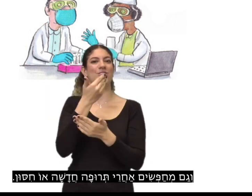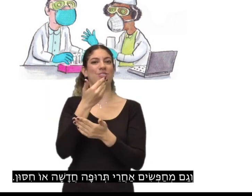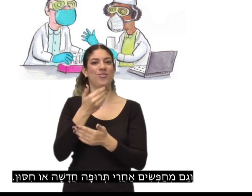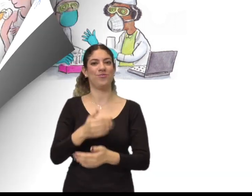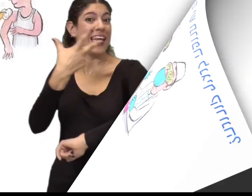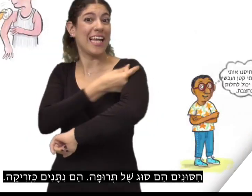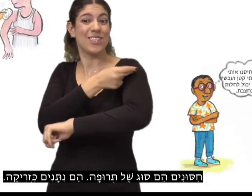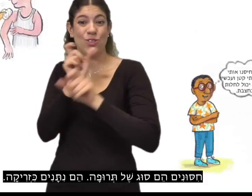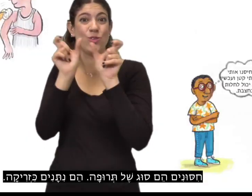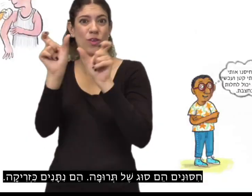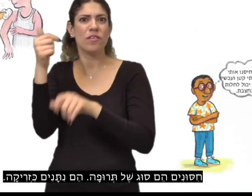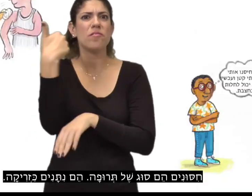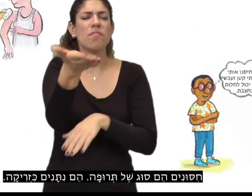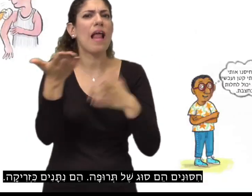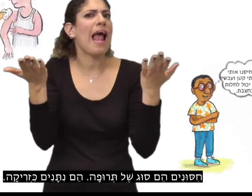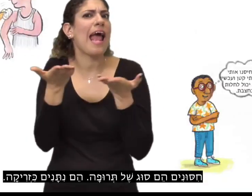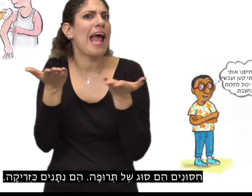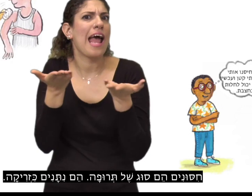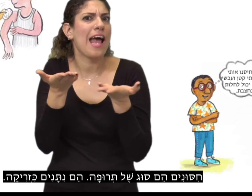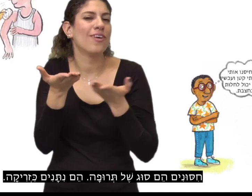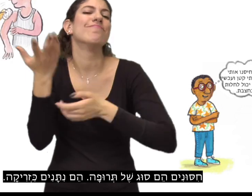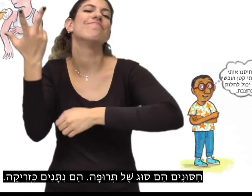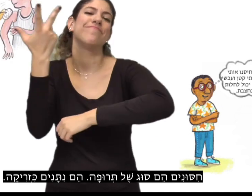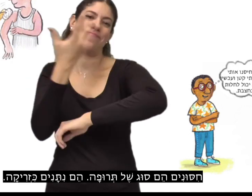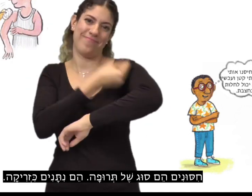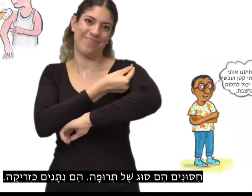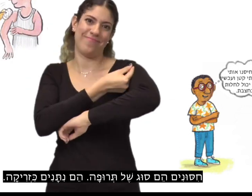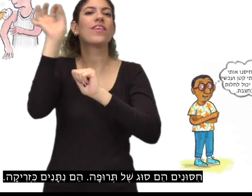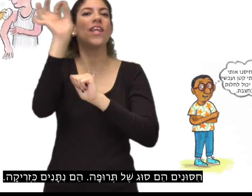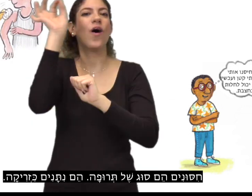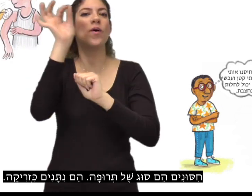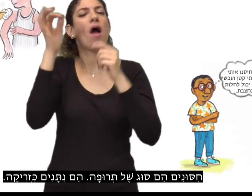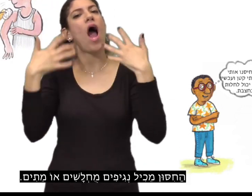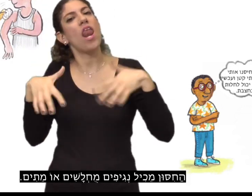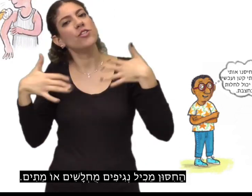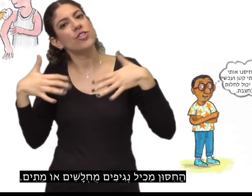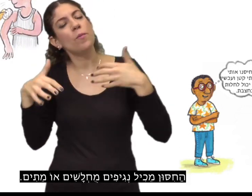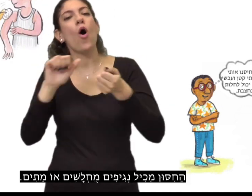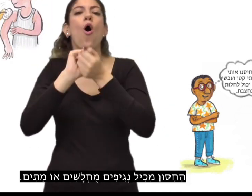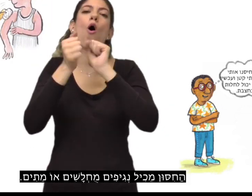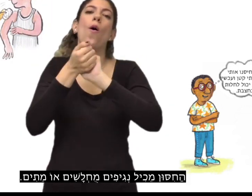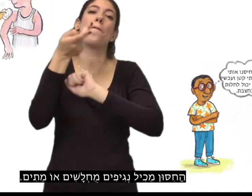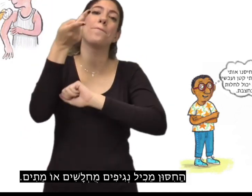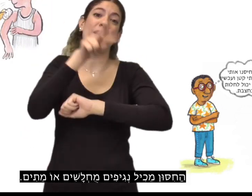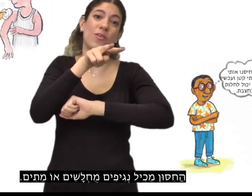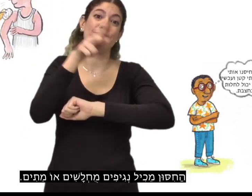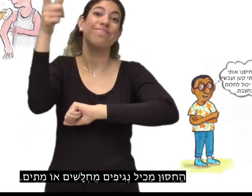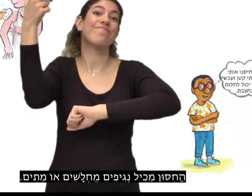חיסונים הם סוג של תרופה. הם ניתנים כזריקה. החיסון מכיל נגיפים מוחלשים